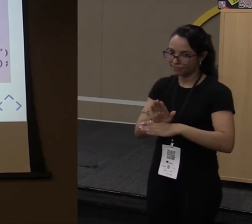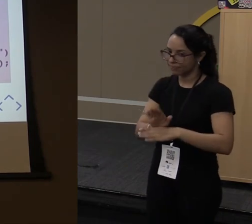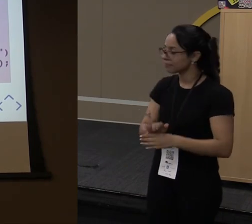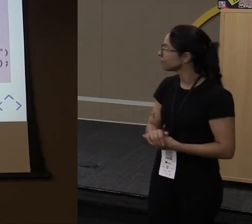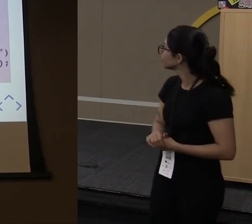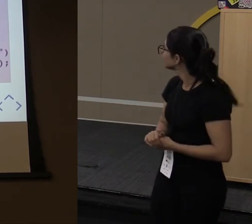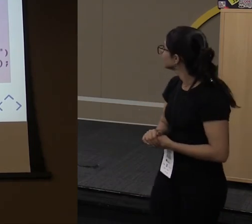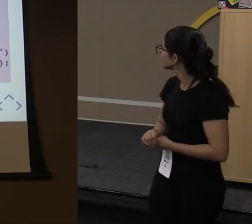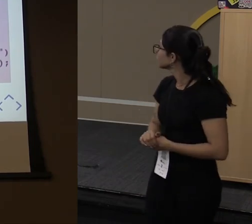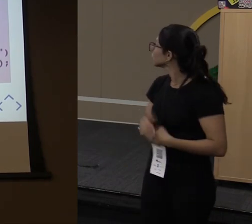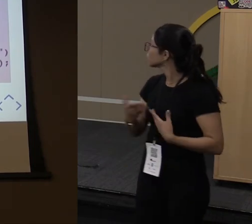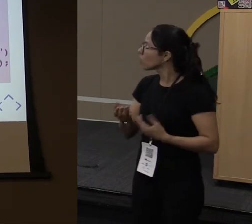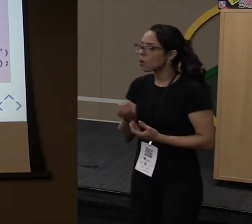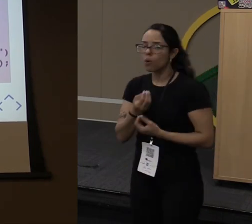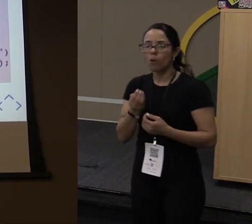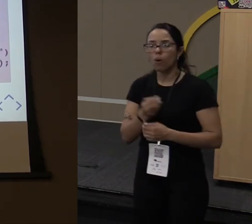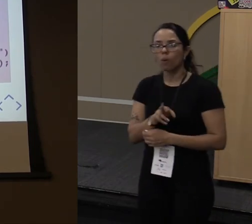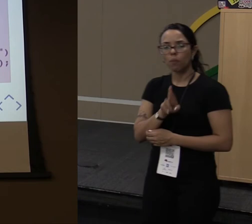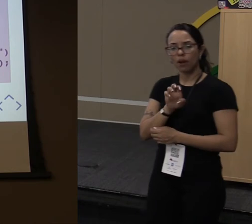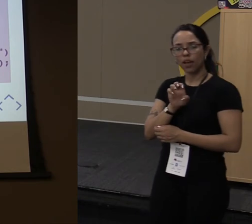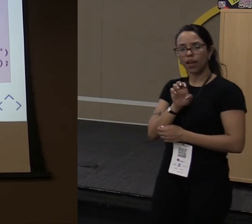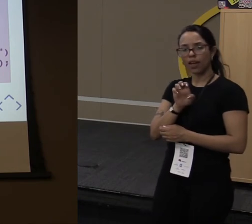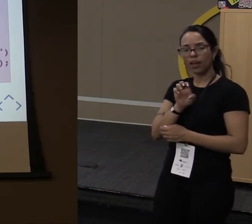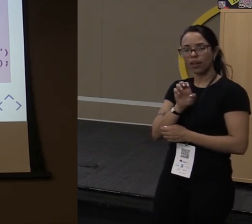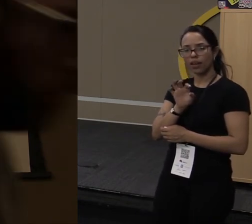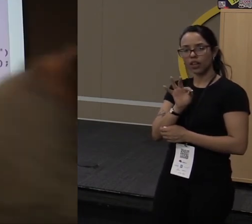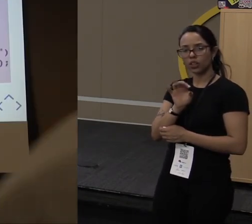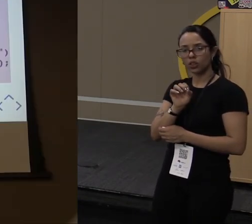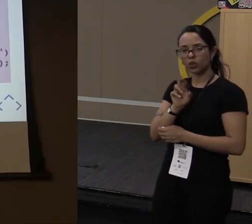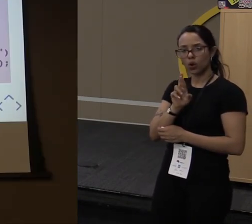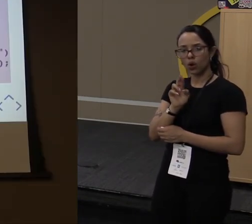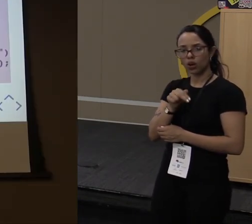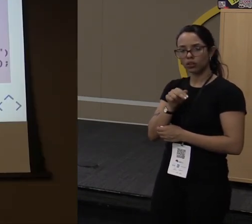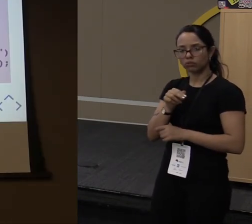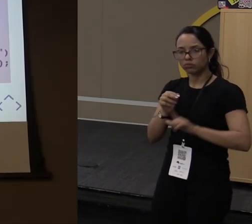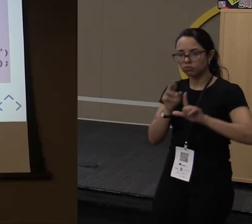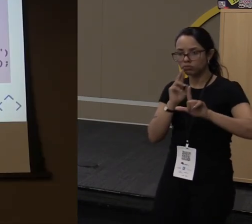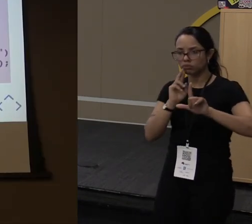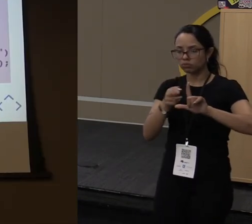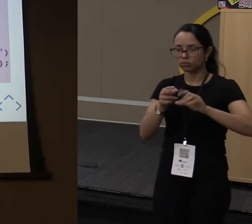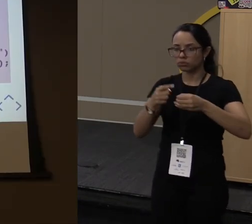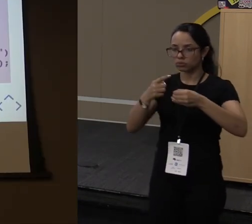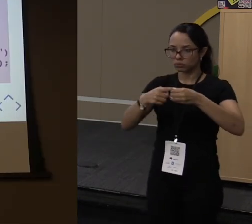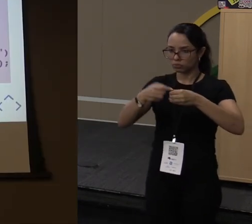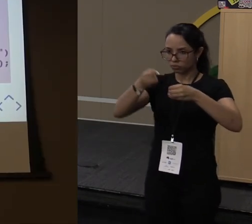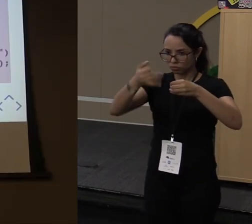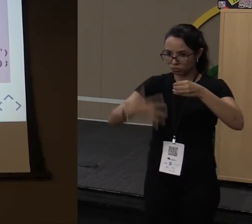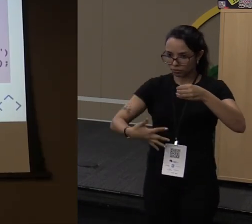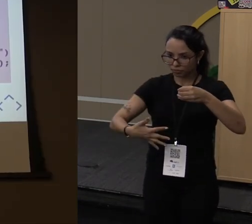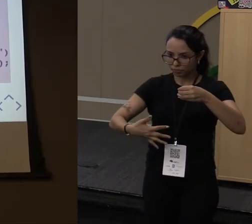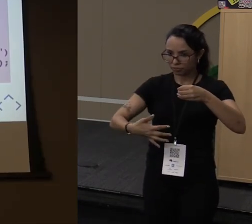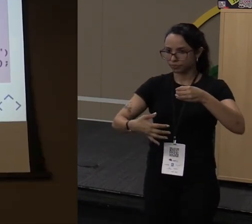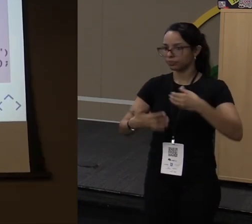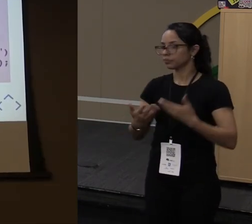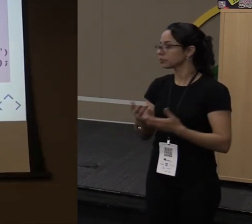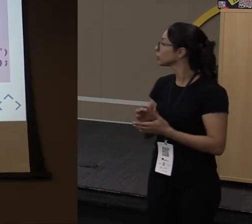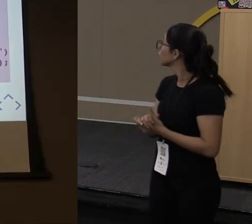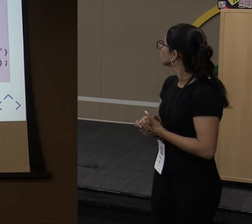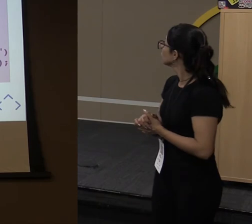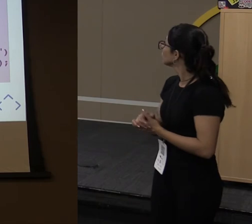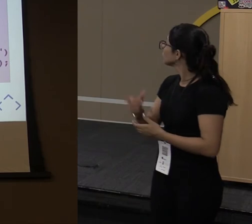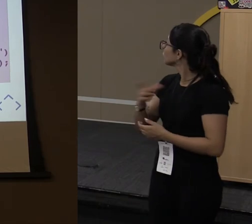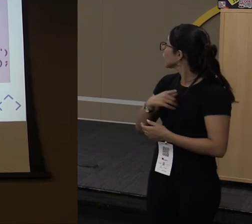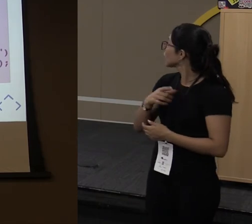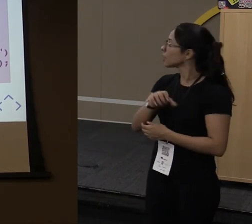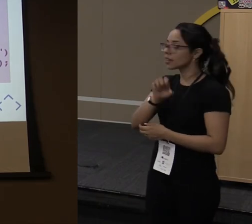Então, como é que eu retorno a uma lista? Basicamente, aqui eu tenho um outro exemplo. Tem alguma coisa dentro dessa lista aqui, é uma string. São strings,